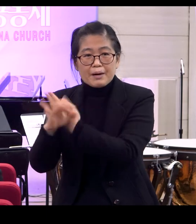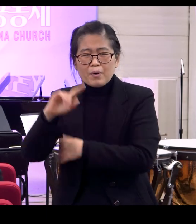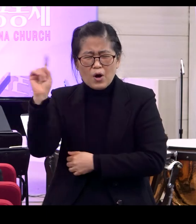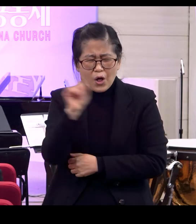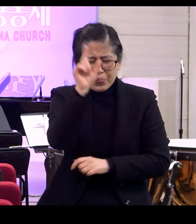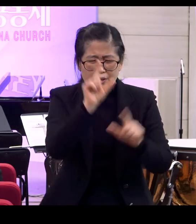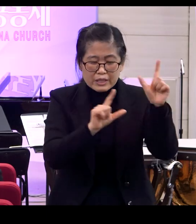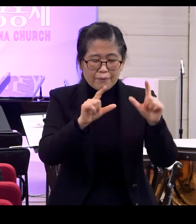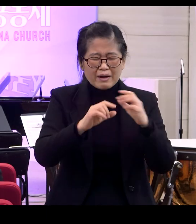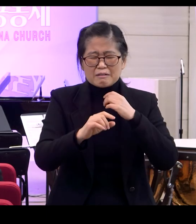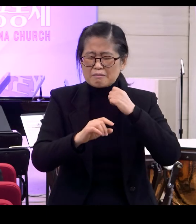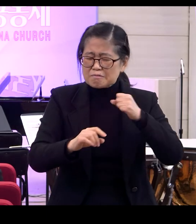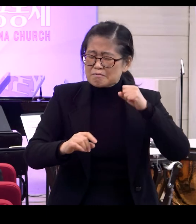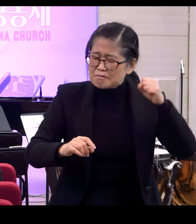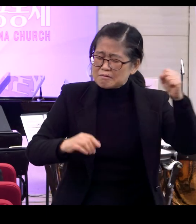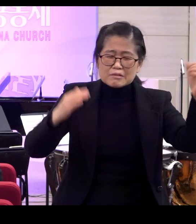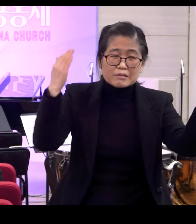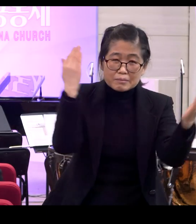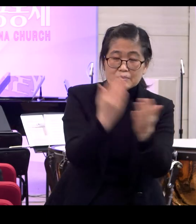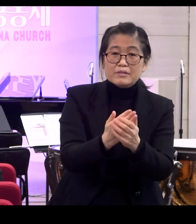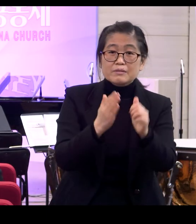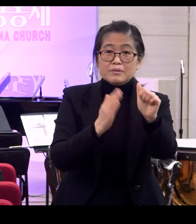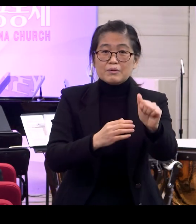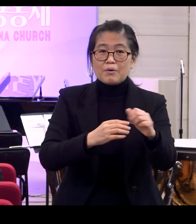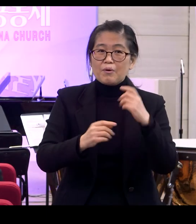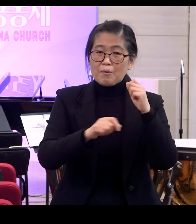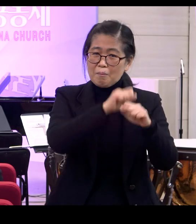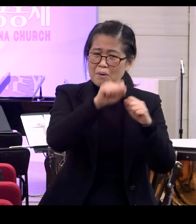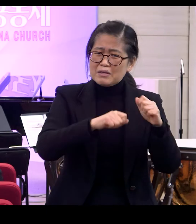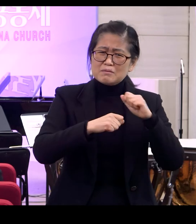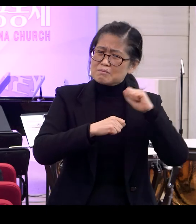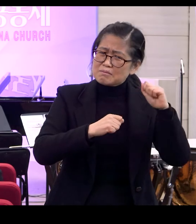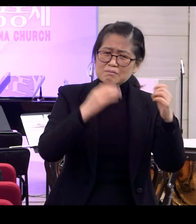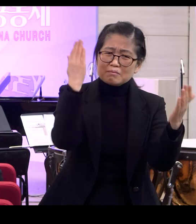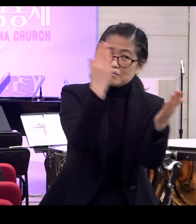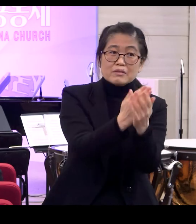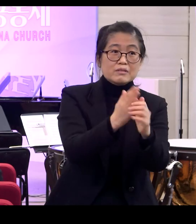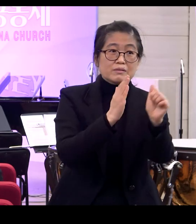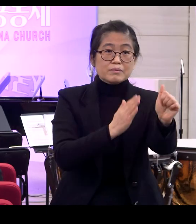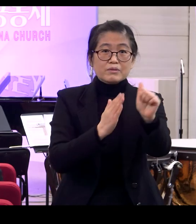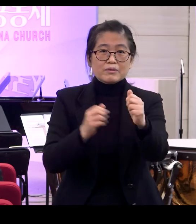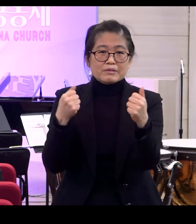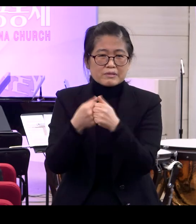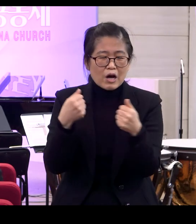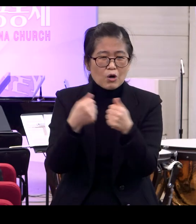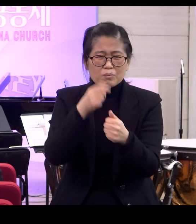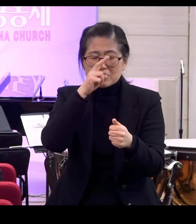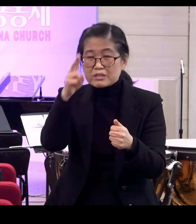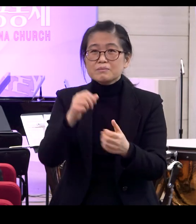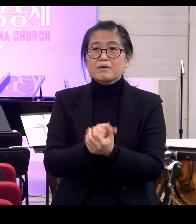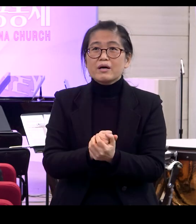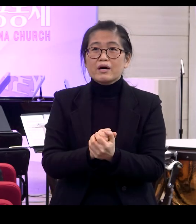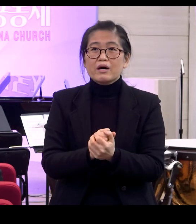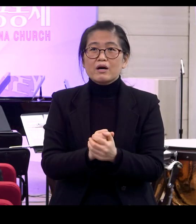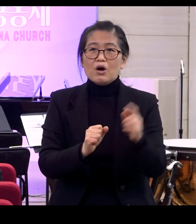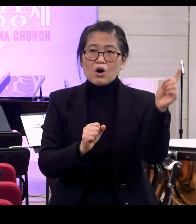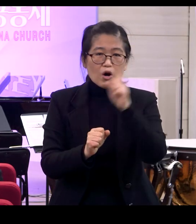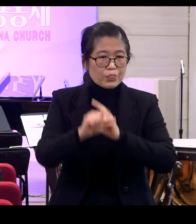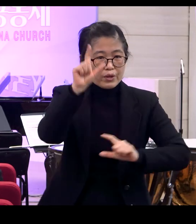경우에도 끌려다니거나 어떤 경우에도 매이지 마세요 여러분 이 싸움이 치열합니다 어떤 상황에도